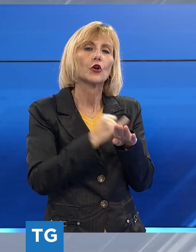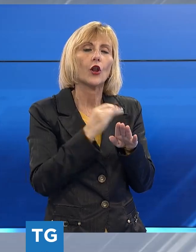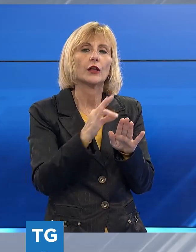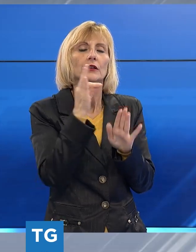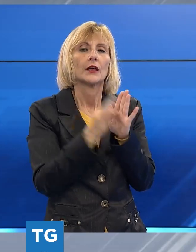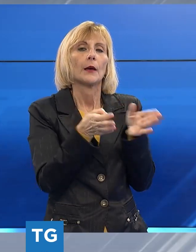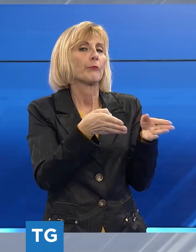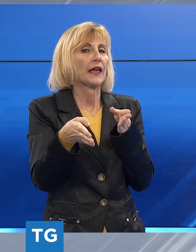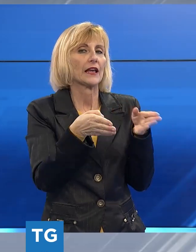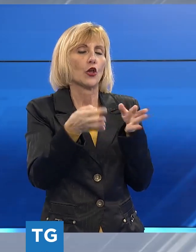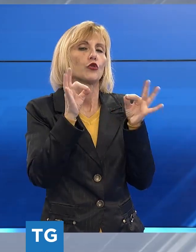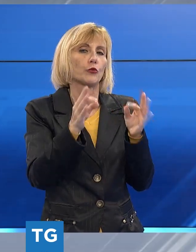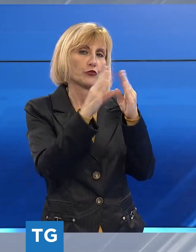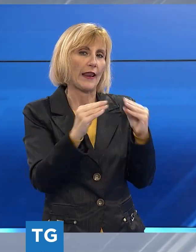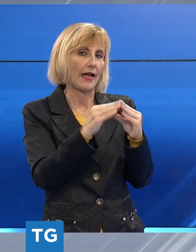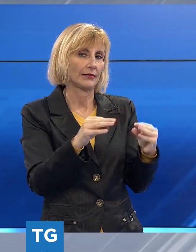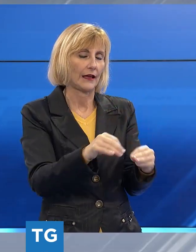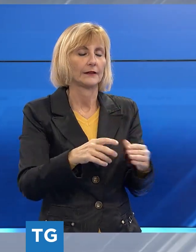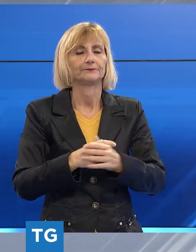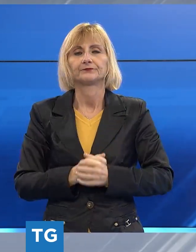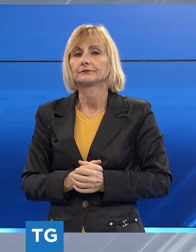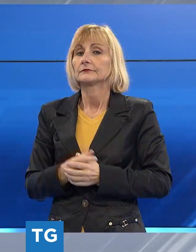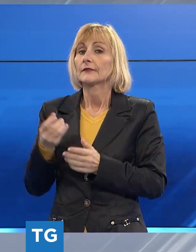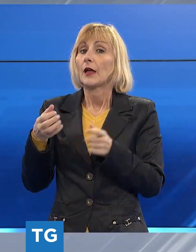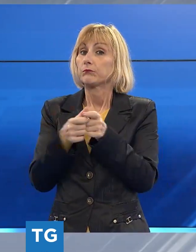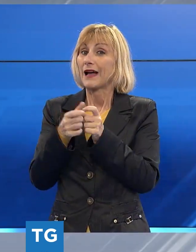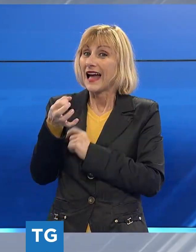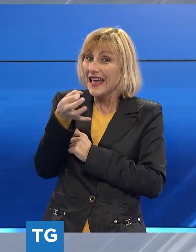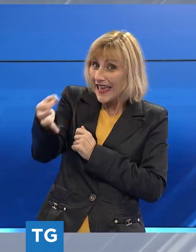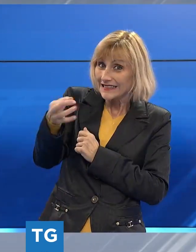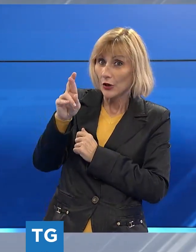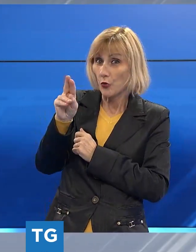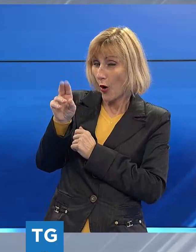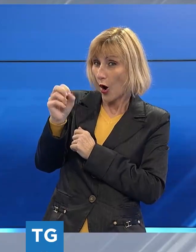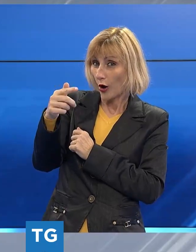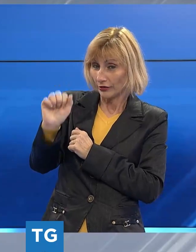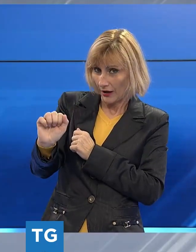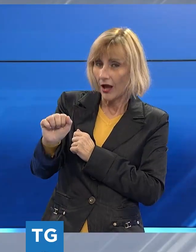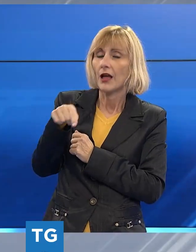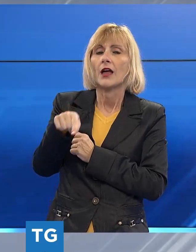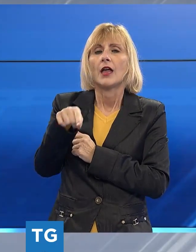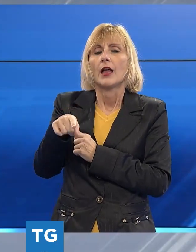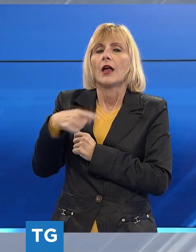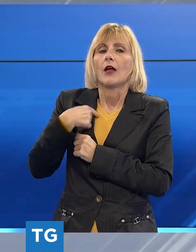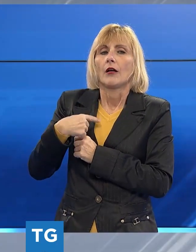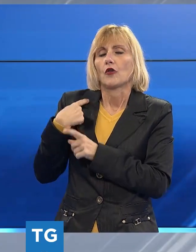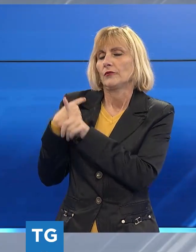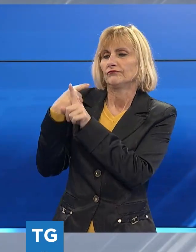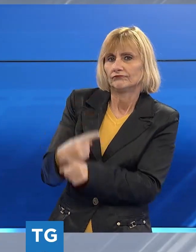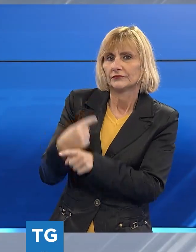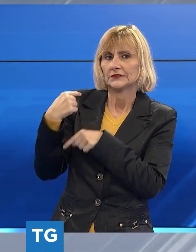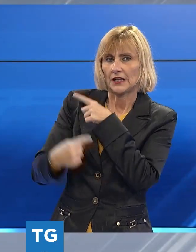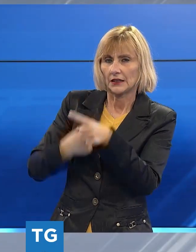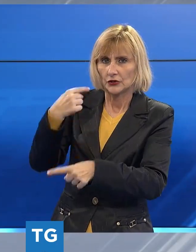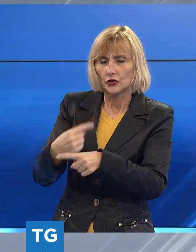nel periodo natalizio. Ruota ha sempre mantenuto un certo rigore, non perdendo mai di vista il senso e l'importanza della nascita di Gesù